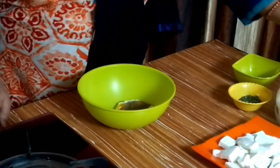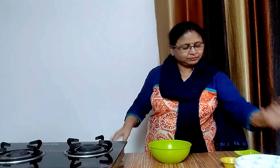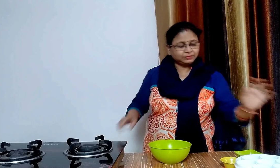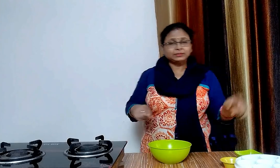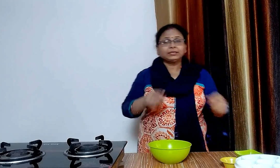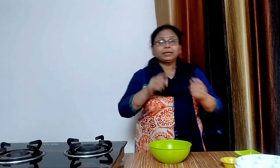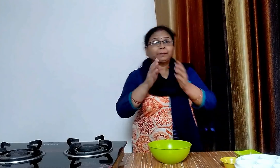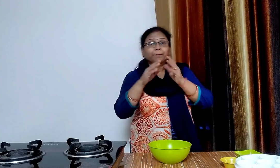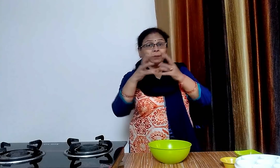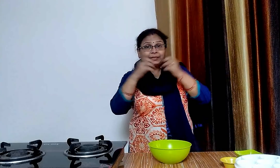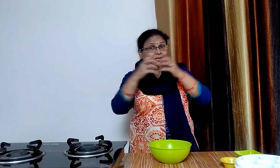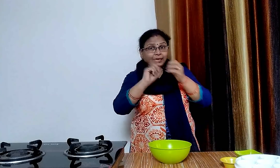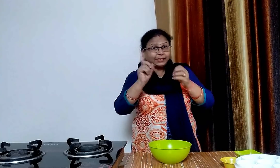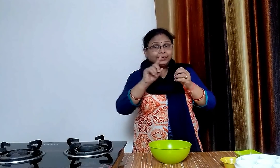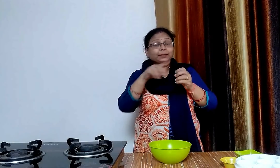एक चमच कसूरी मेंथी